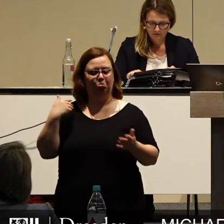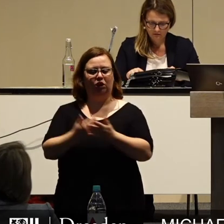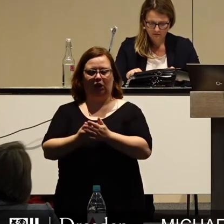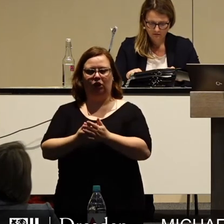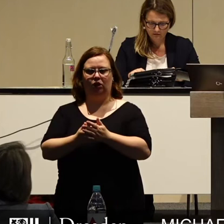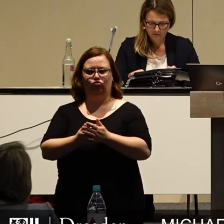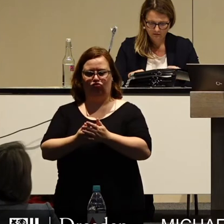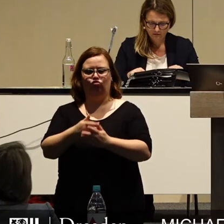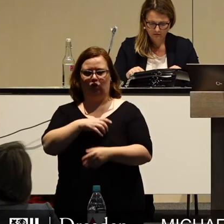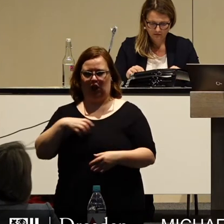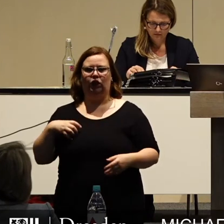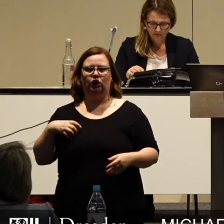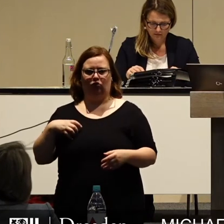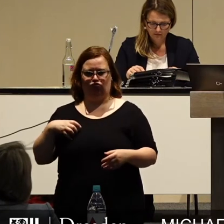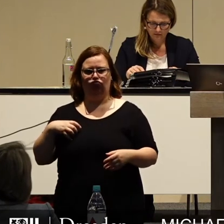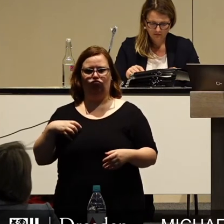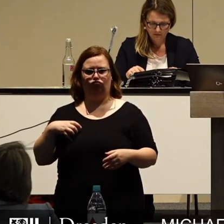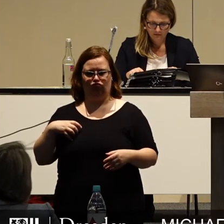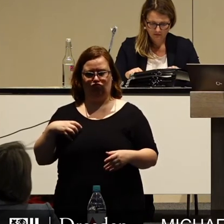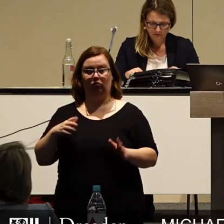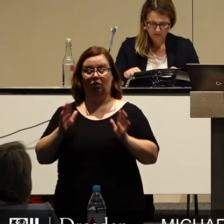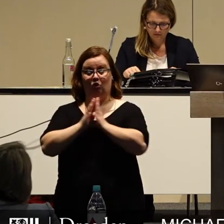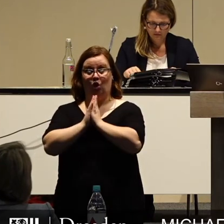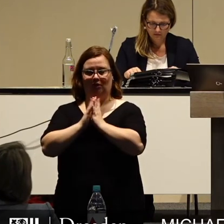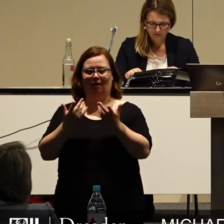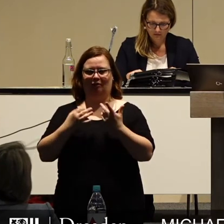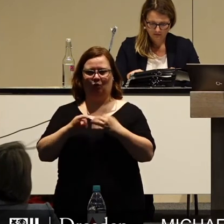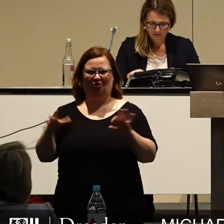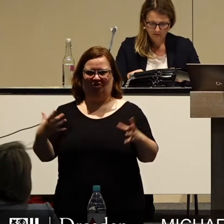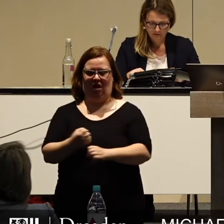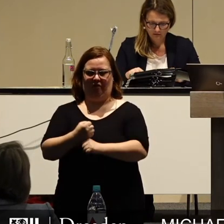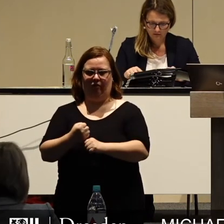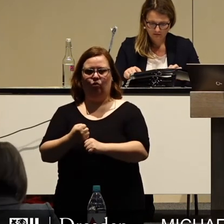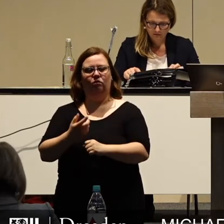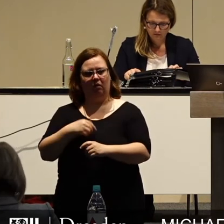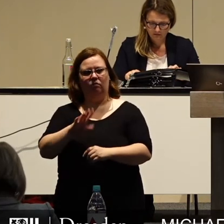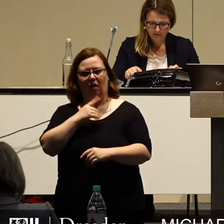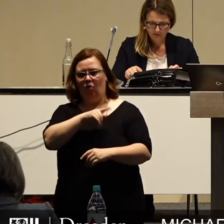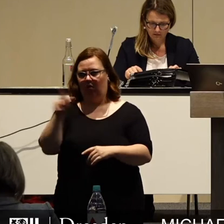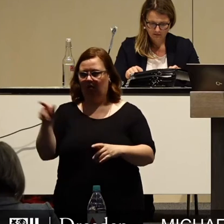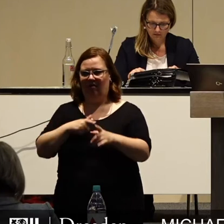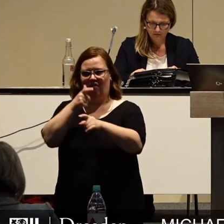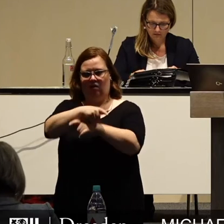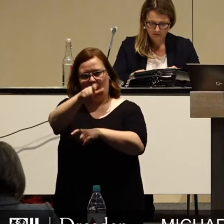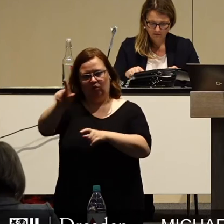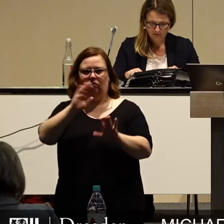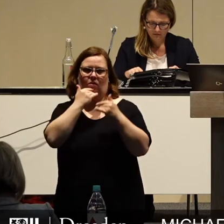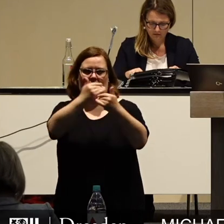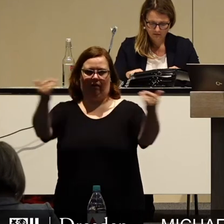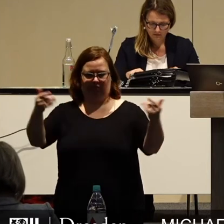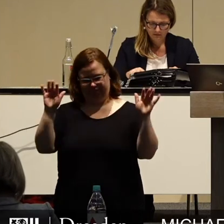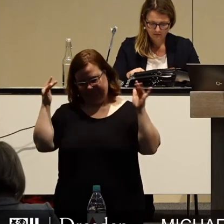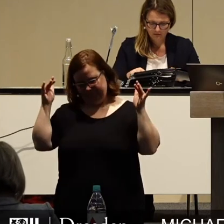in Dresden, Gott sei Dank, gut gemeistert. Und dafür gebührt auch den Verantwortlichen ein herzliches Dankeschön.